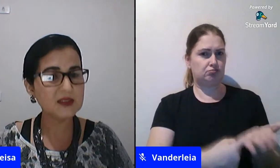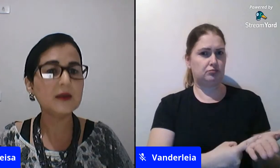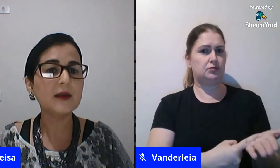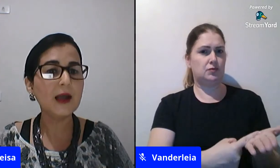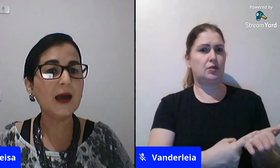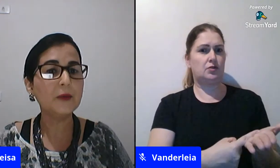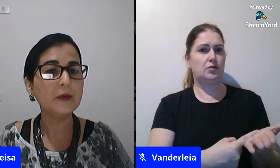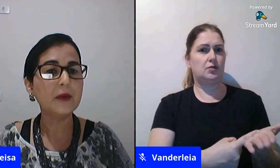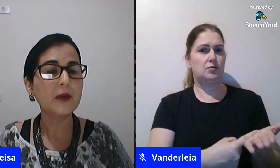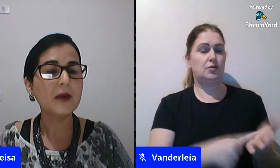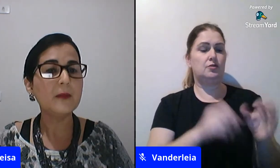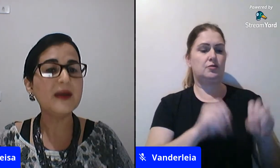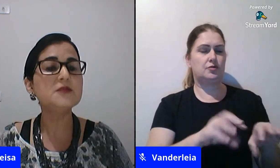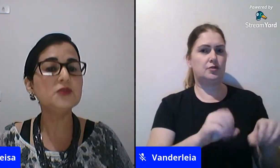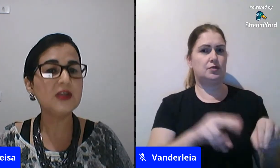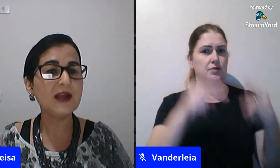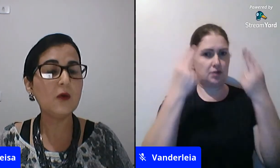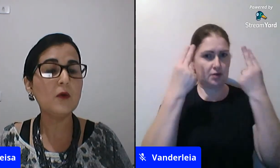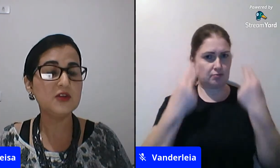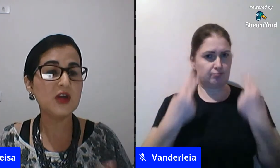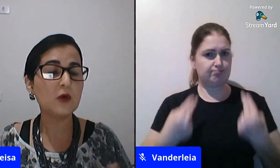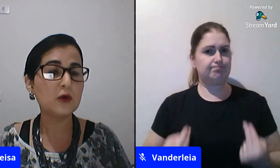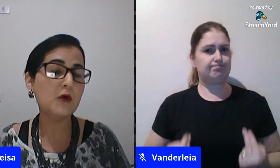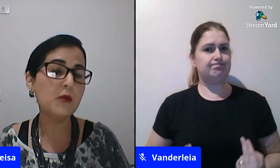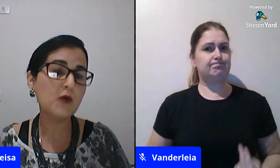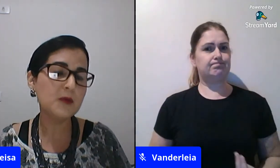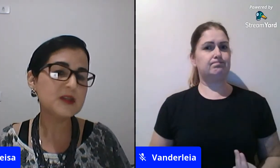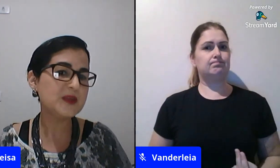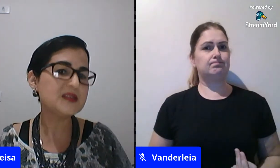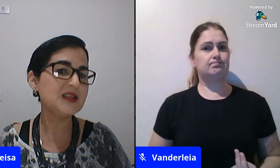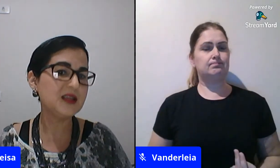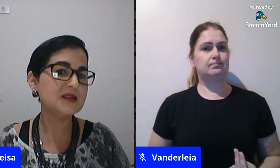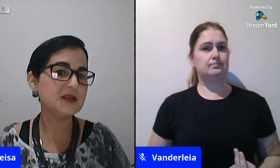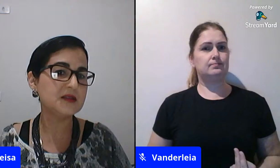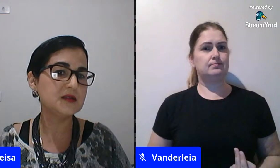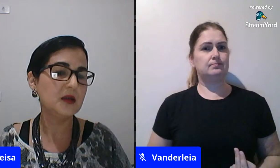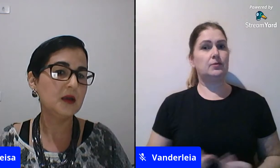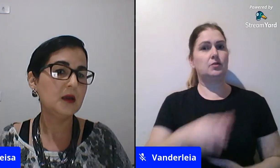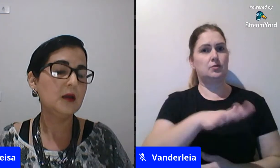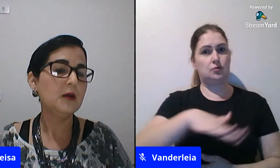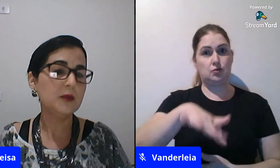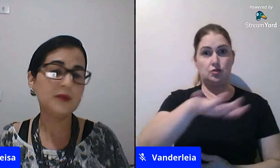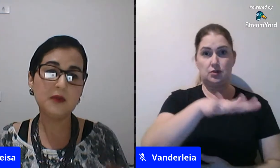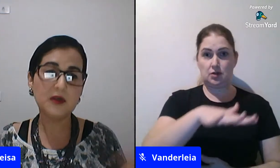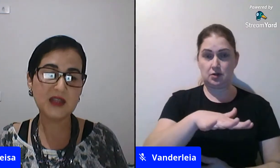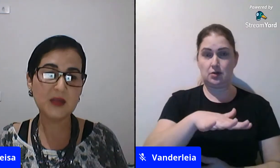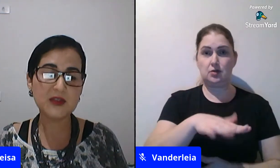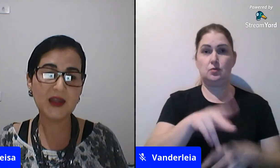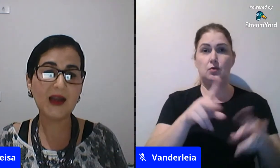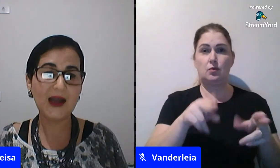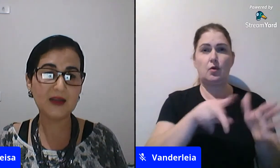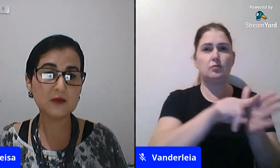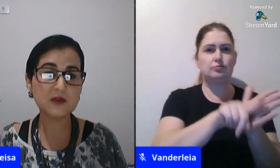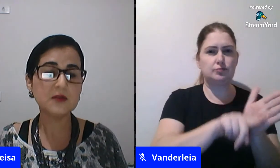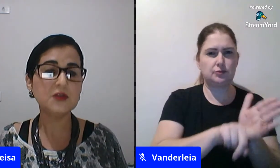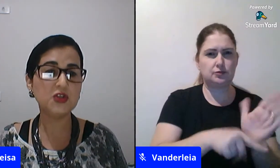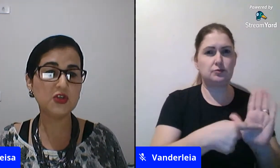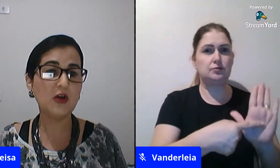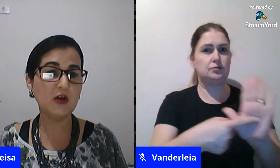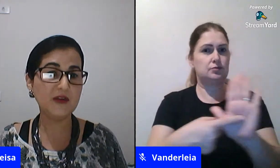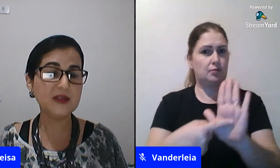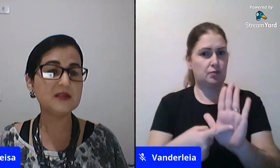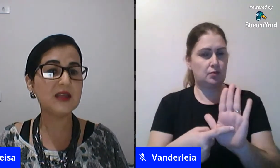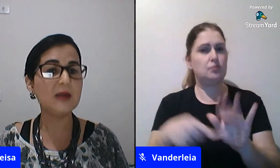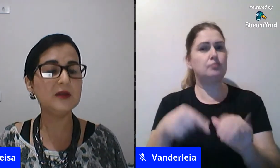Muitas sim, claro, mas, no geral, de acordo com algumas pesquisas, nós temos relatos